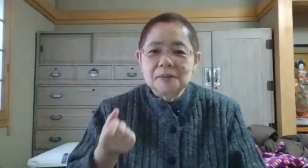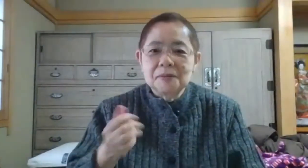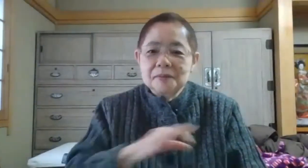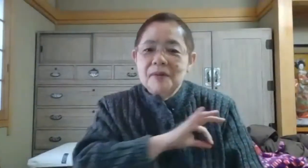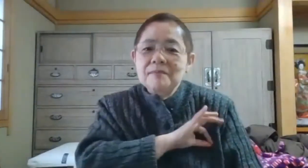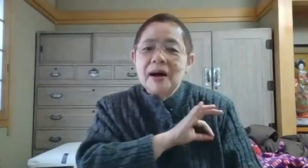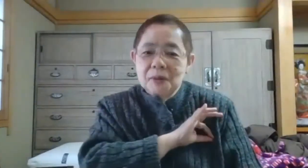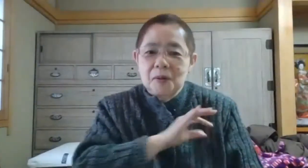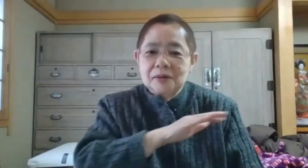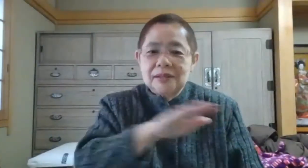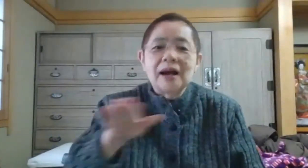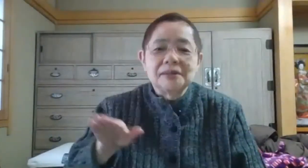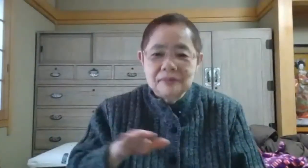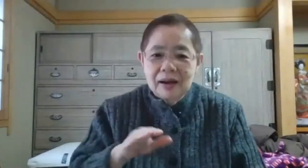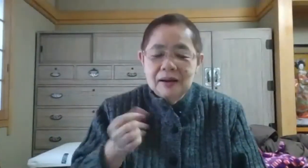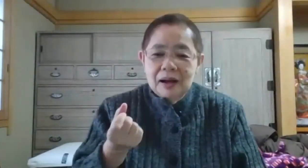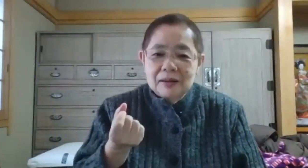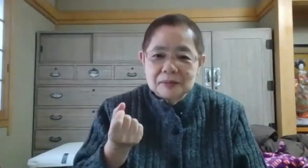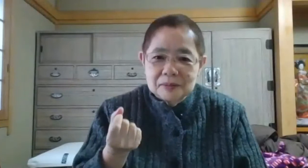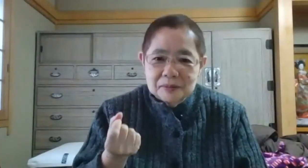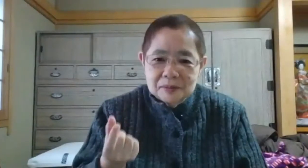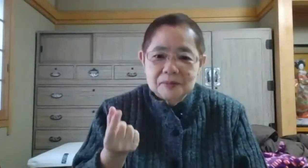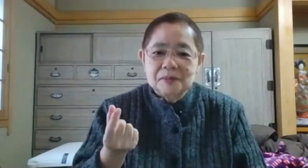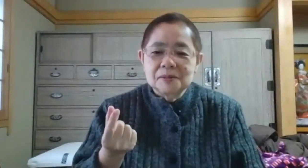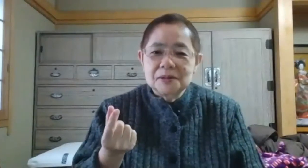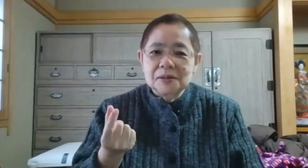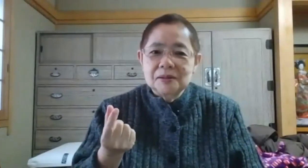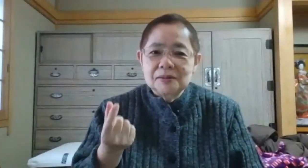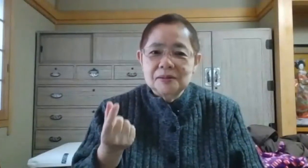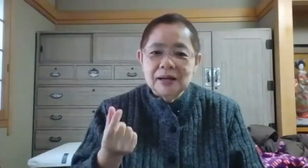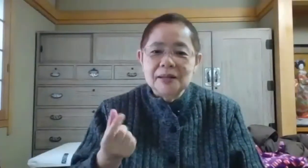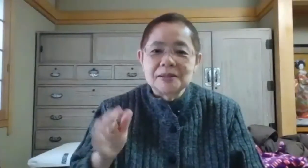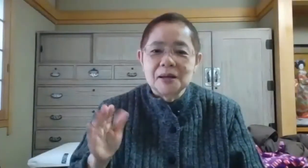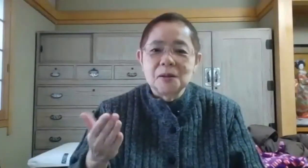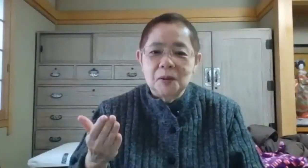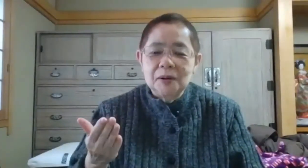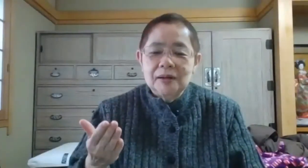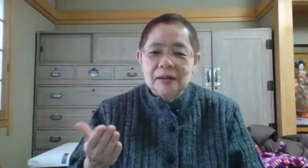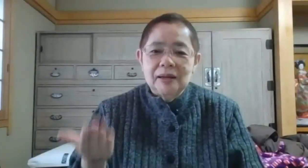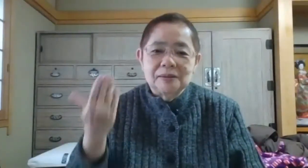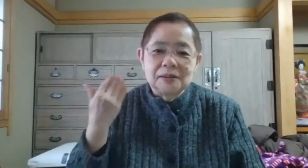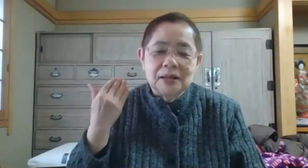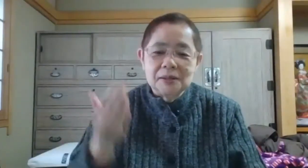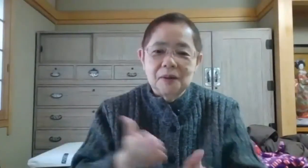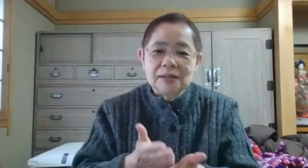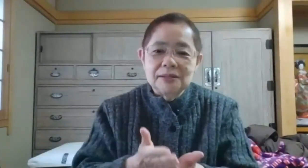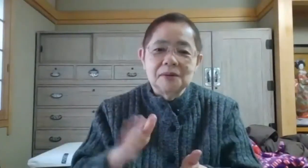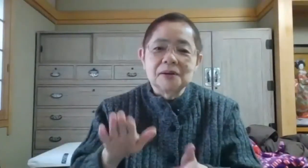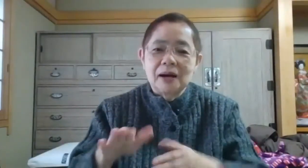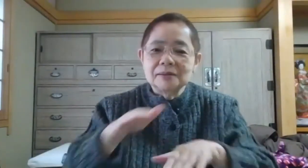メンバーの中には本当に何人かですけれども以前にお話したことがあるので